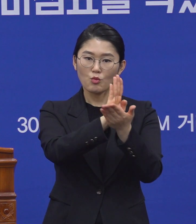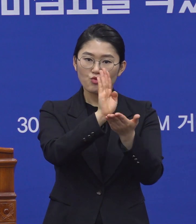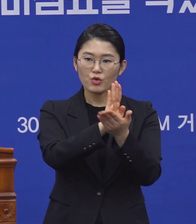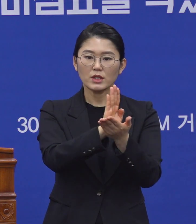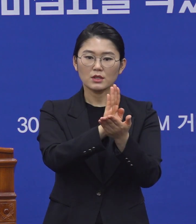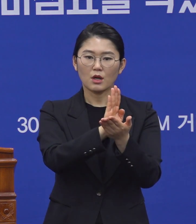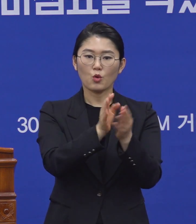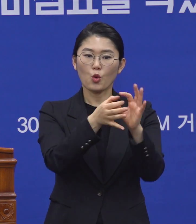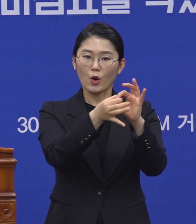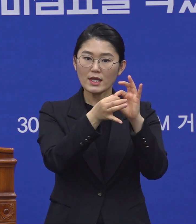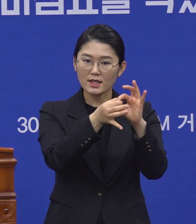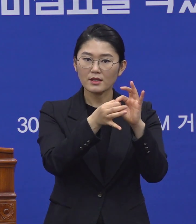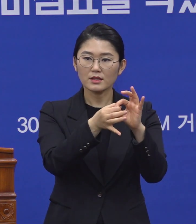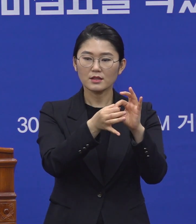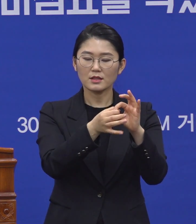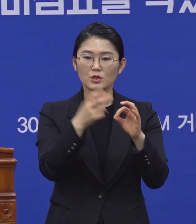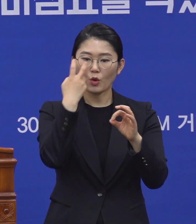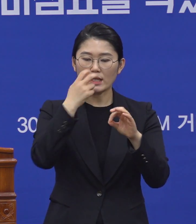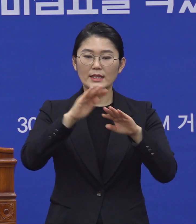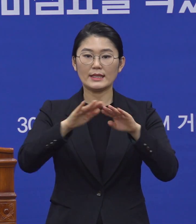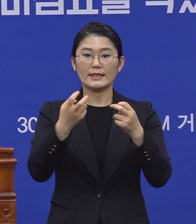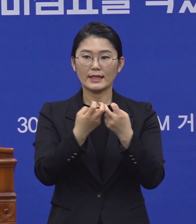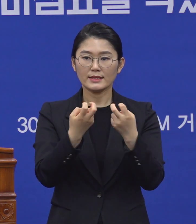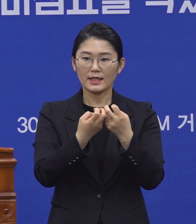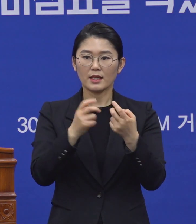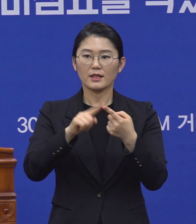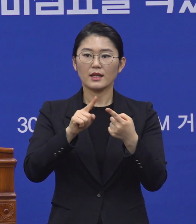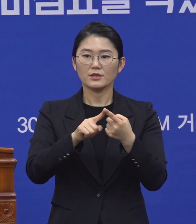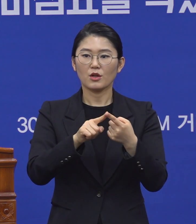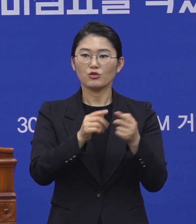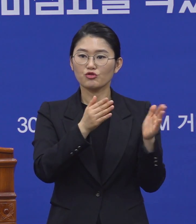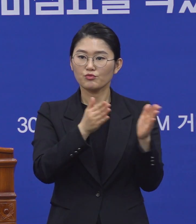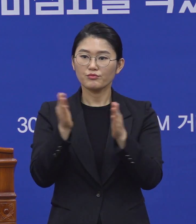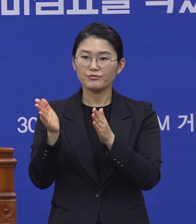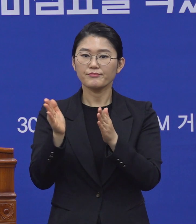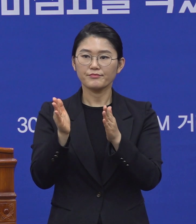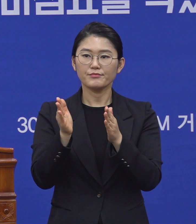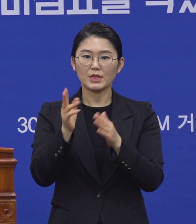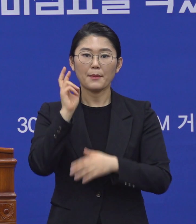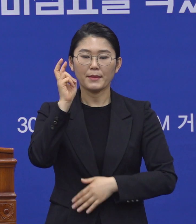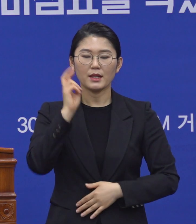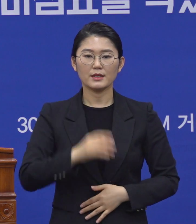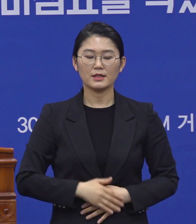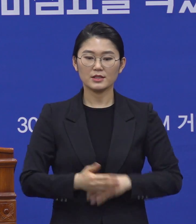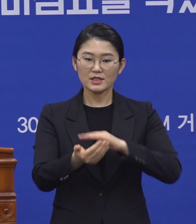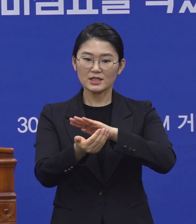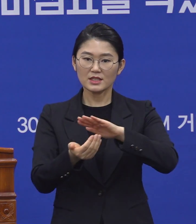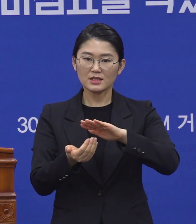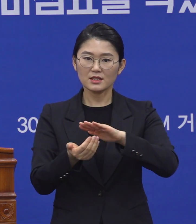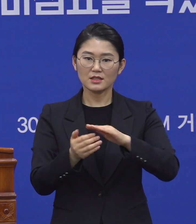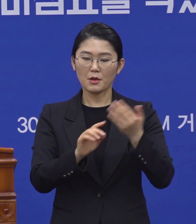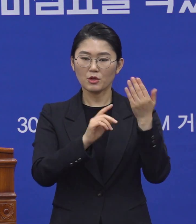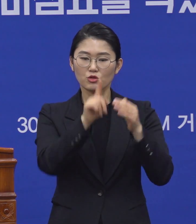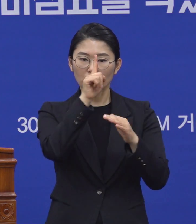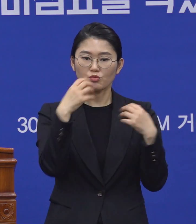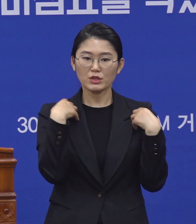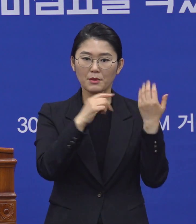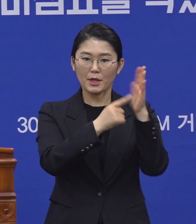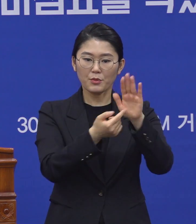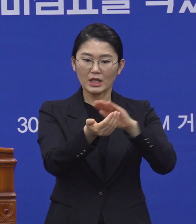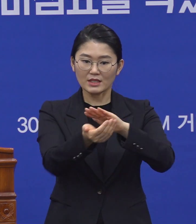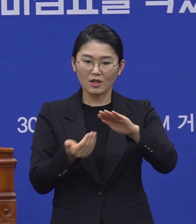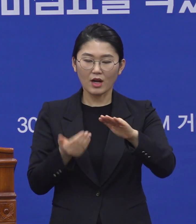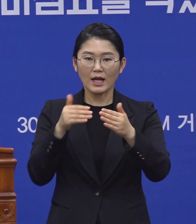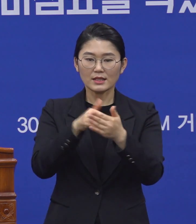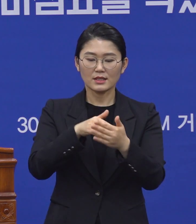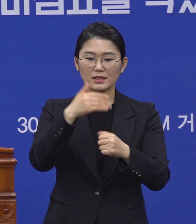관리 대책 부분들이 마련이 될 거라고 봅니다. 그 전에는 저희 대구시 차원에서는 하여튼